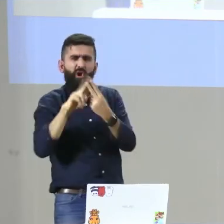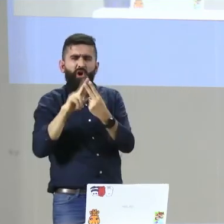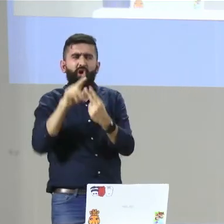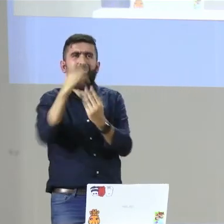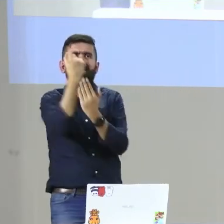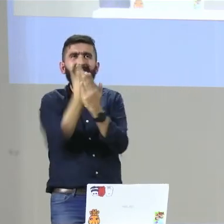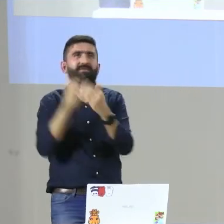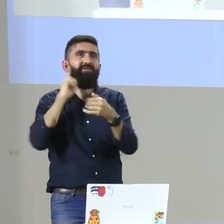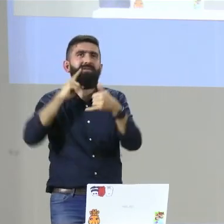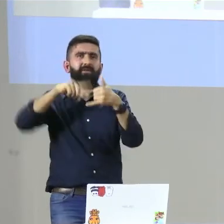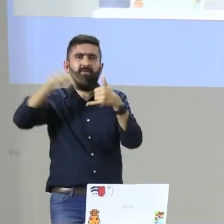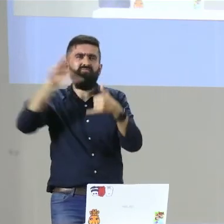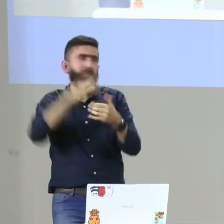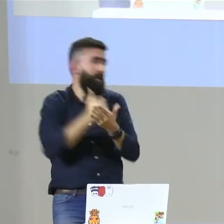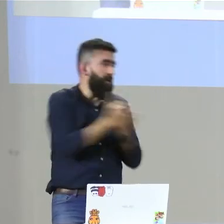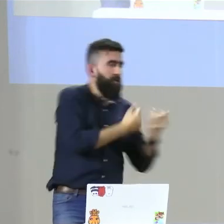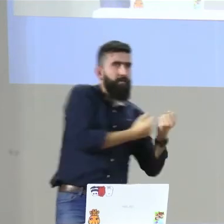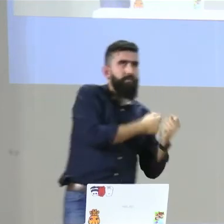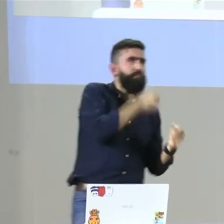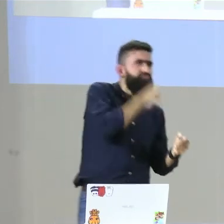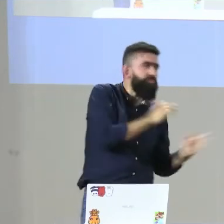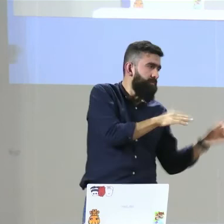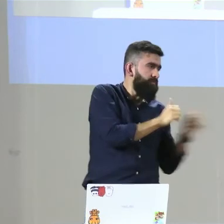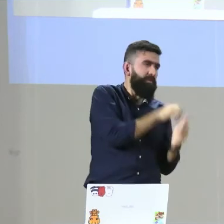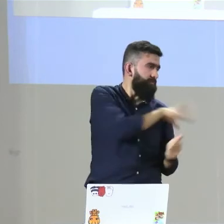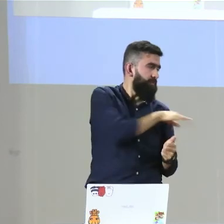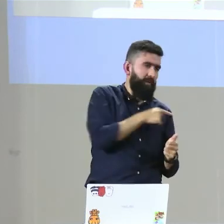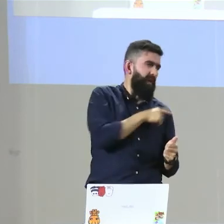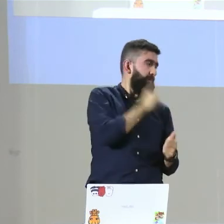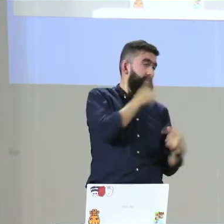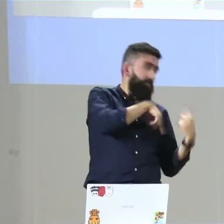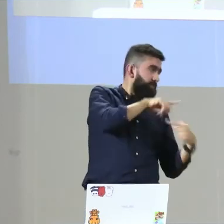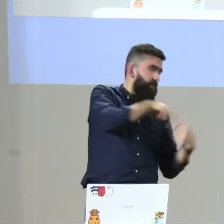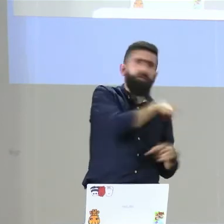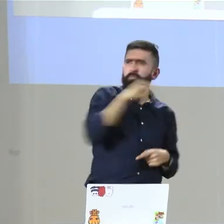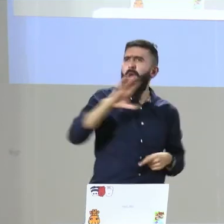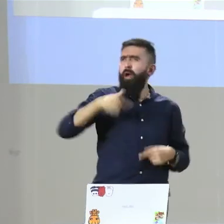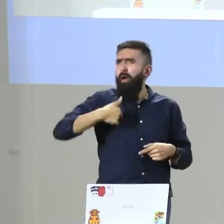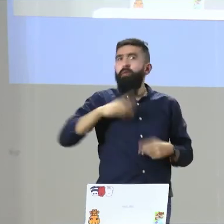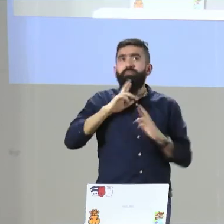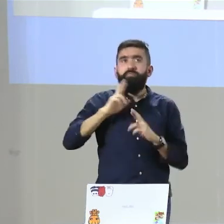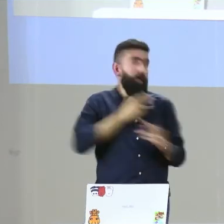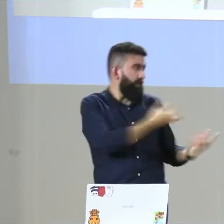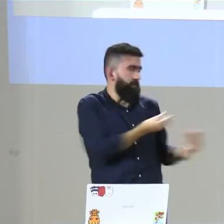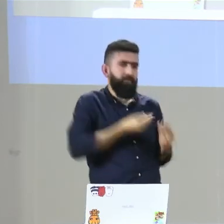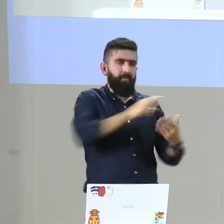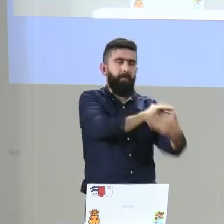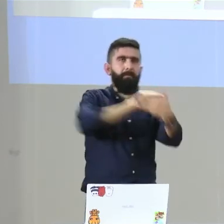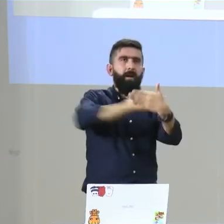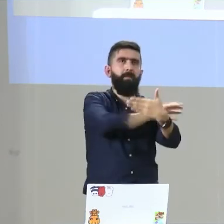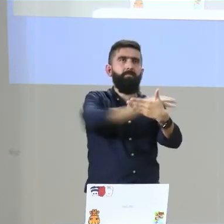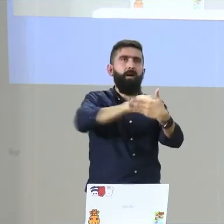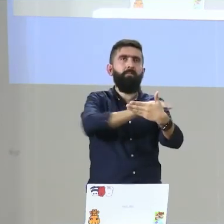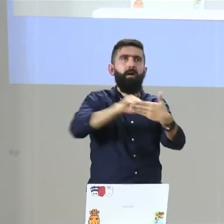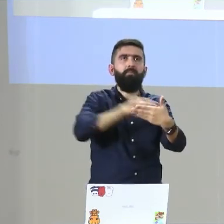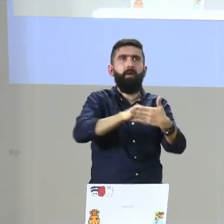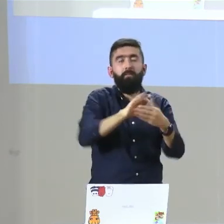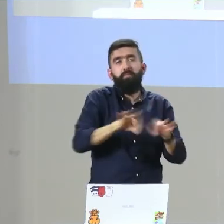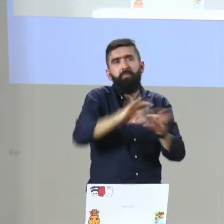tecnología, entonces pueden pedir un apoyo, una persona que sepa de esta encuesta, que sepa cómo realizarla, le pueda hacer como el seguimiento, la